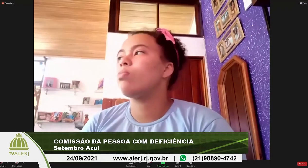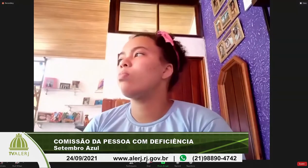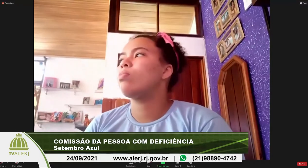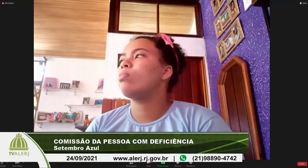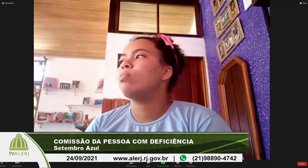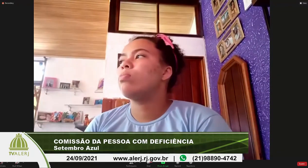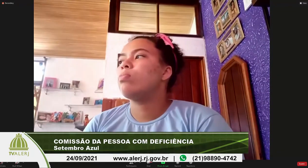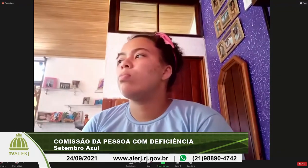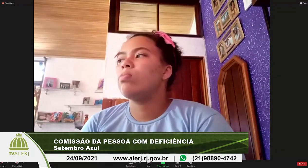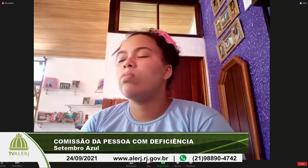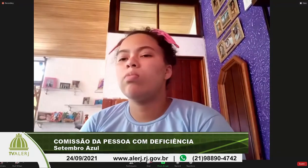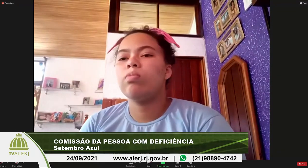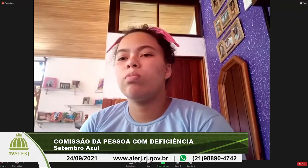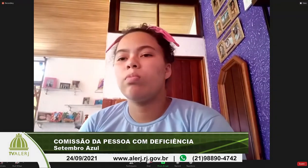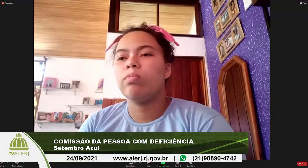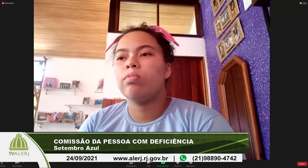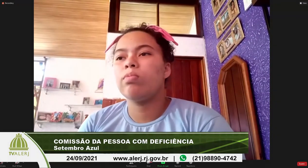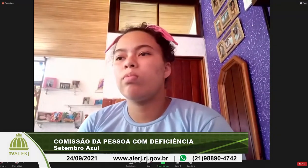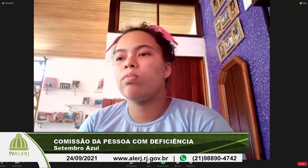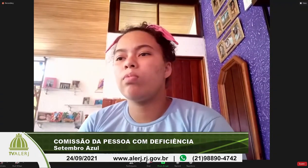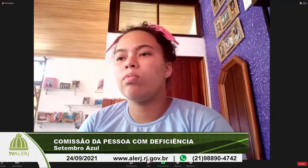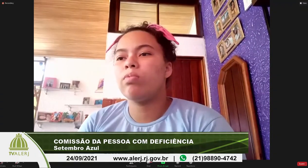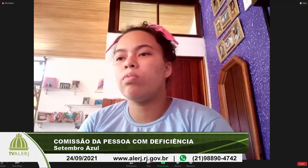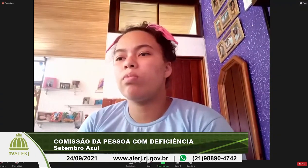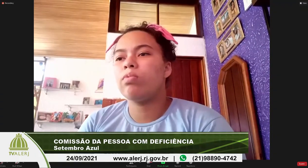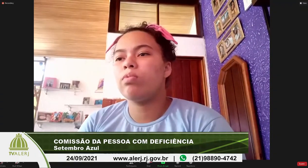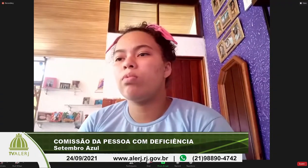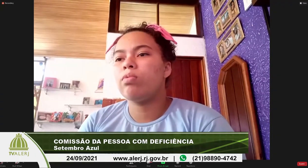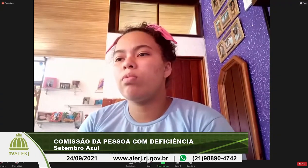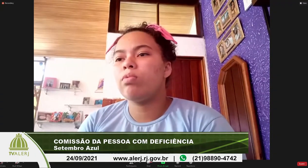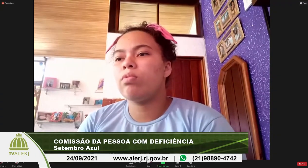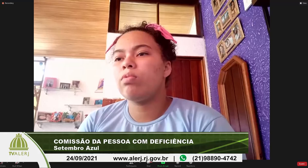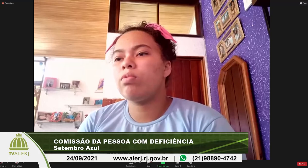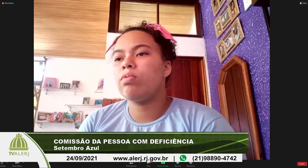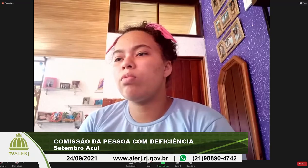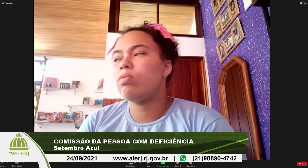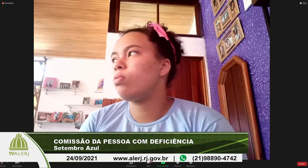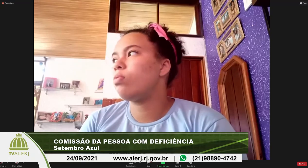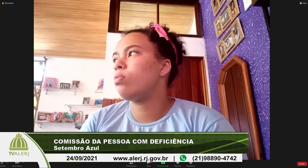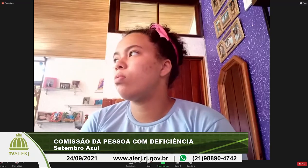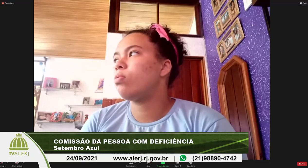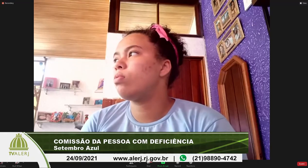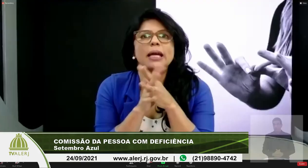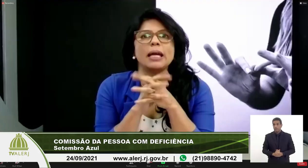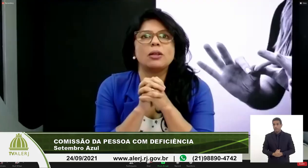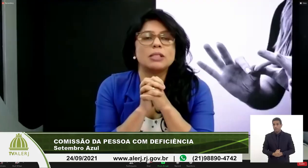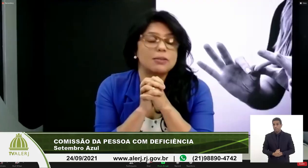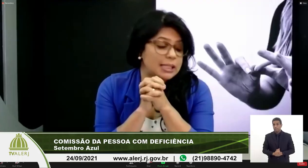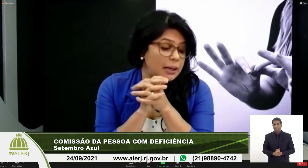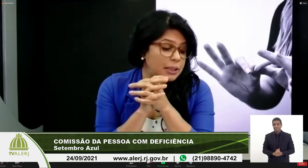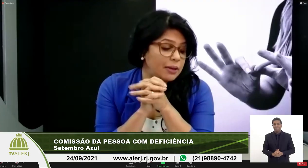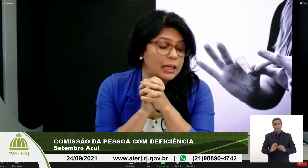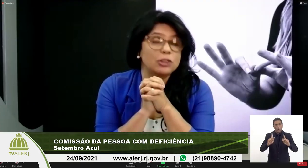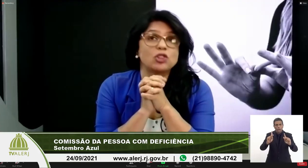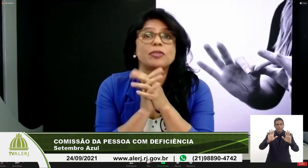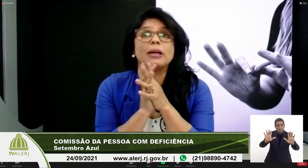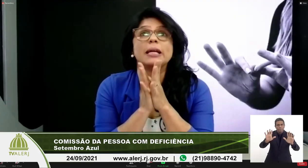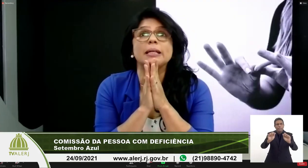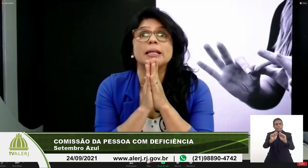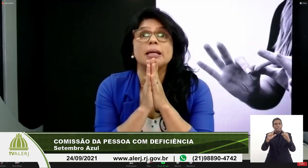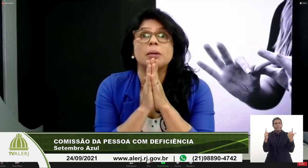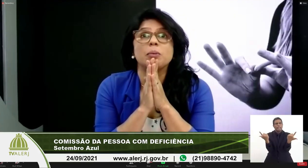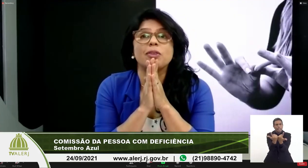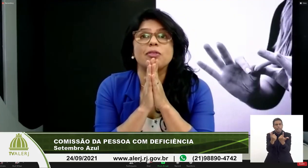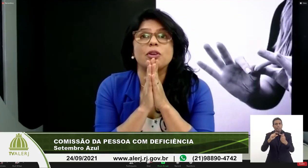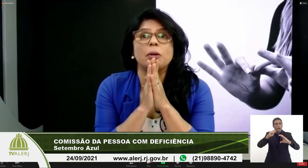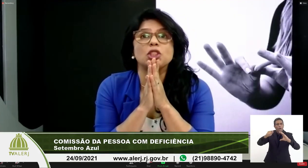para ficar enregistrada em ata que existe esse vídeo ok inclusive se a TV Alerj estiver